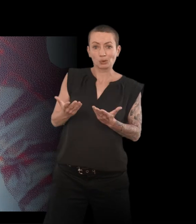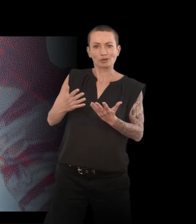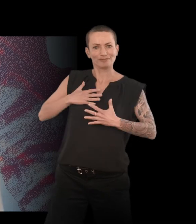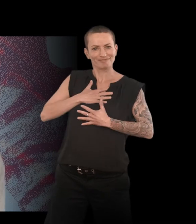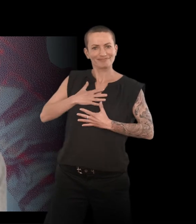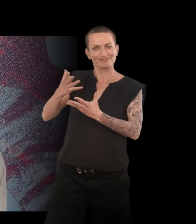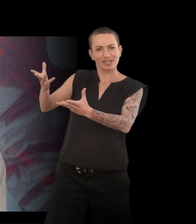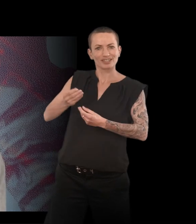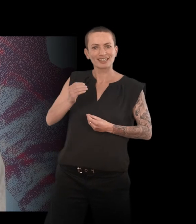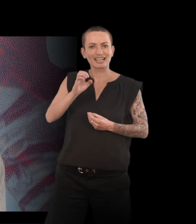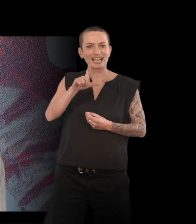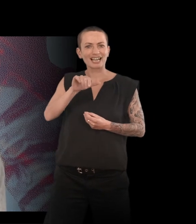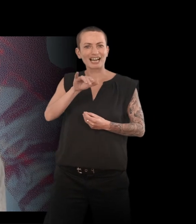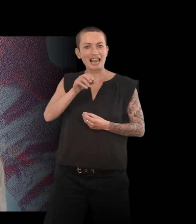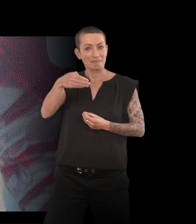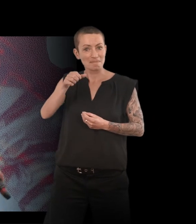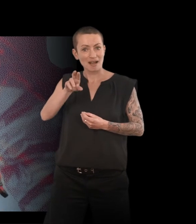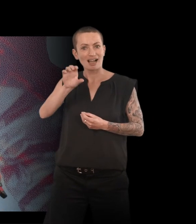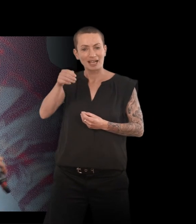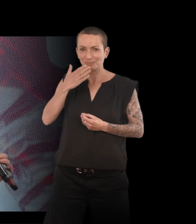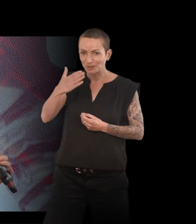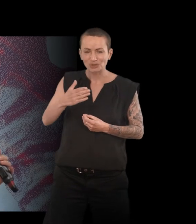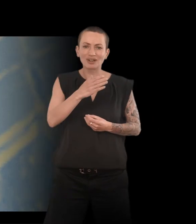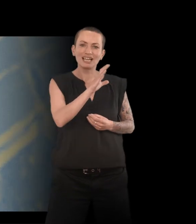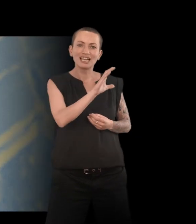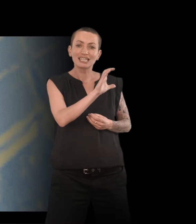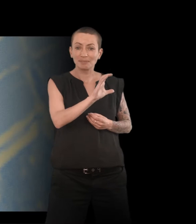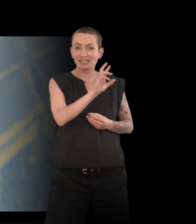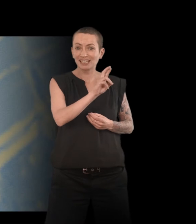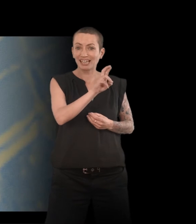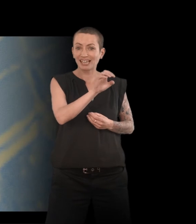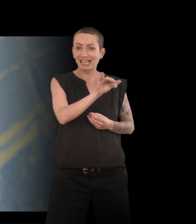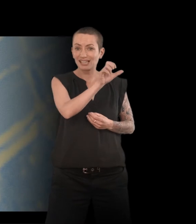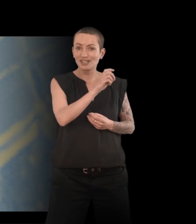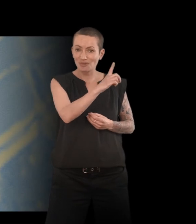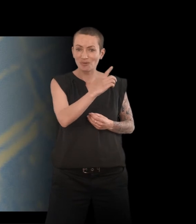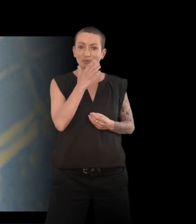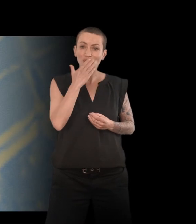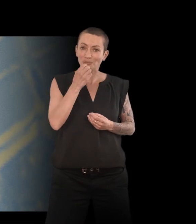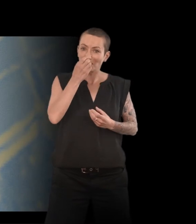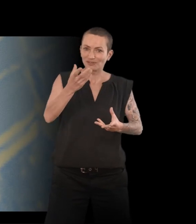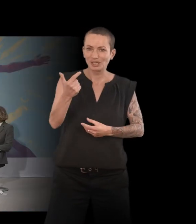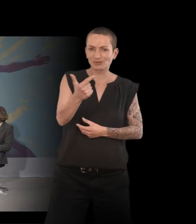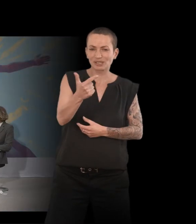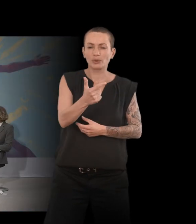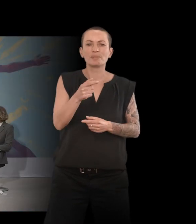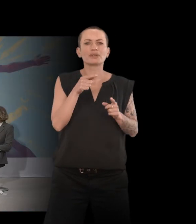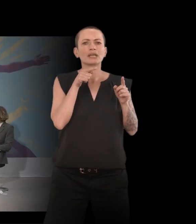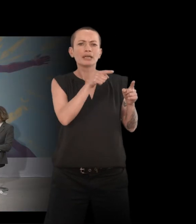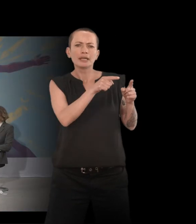'accueillir Claire Marin, bonjour, et Camille Reynaud, bonjour, bienvenue à toutes les deux. Camille Reynaud, et par endroit ça fait des